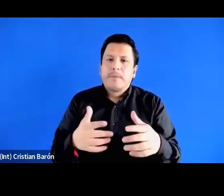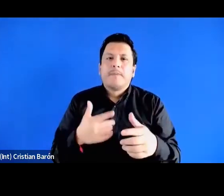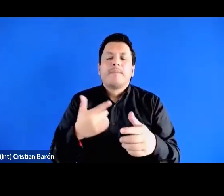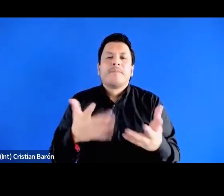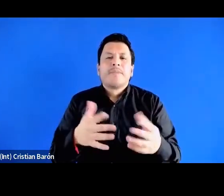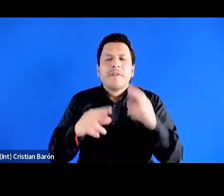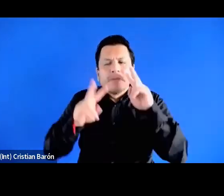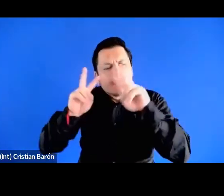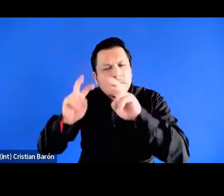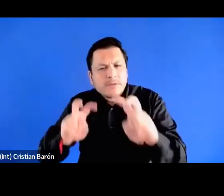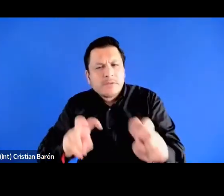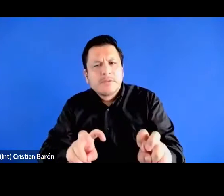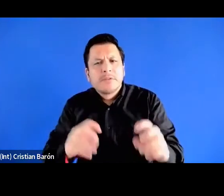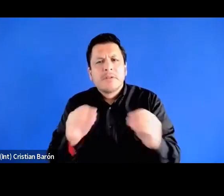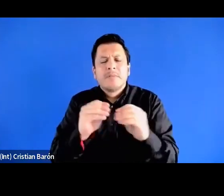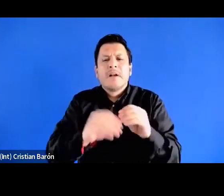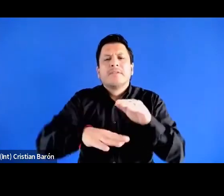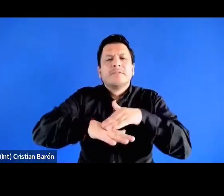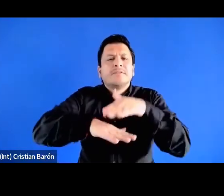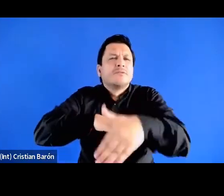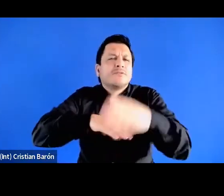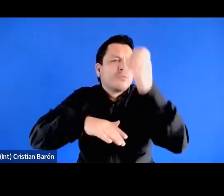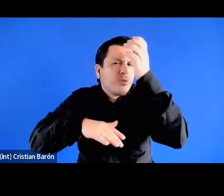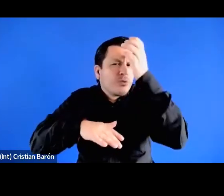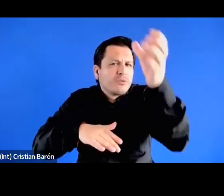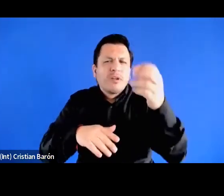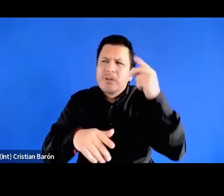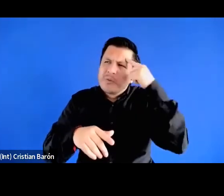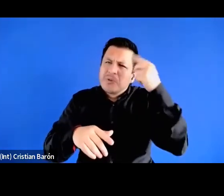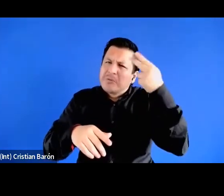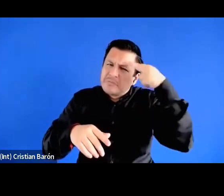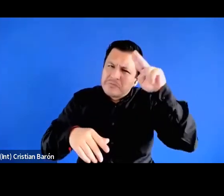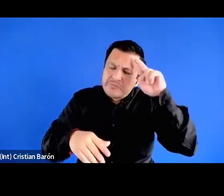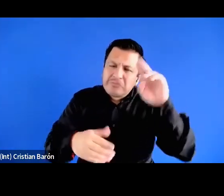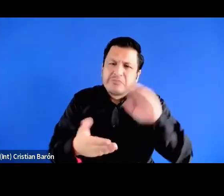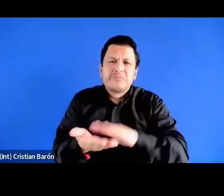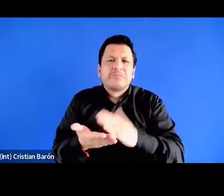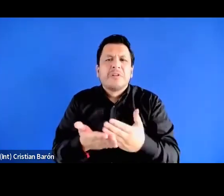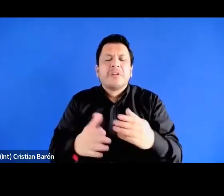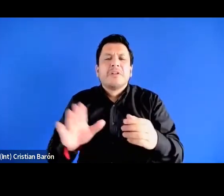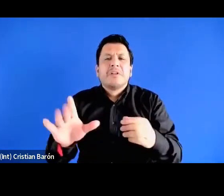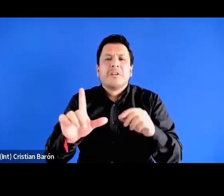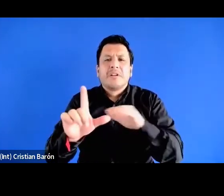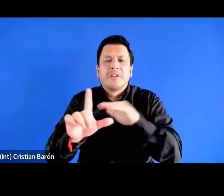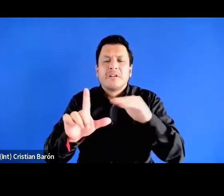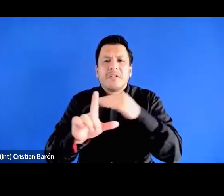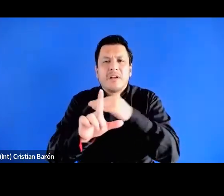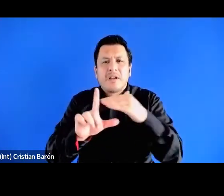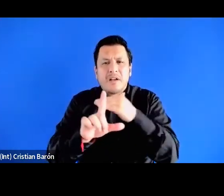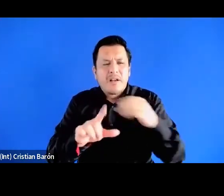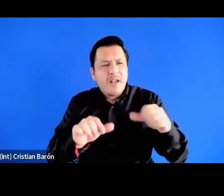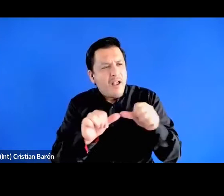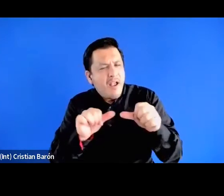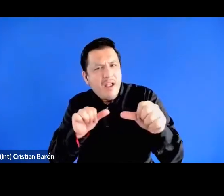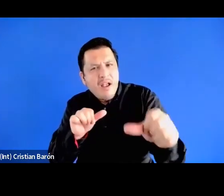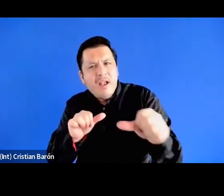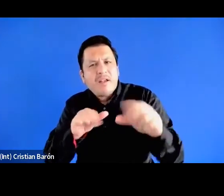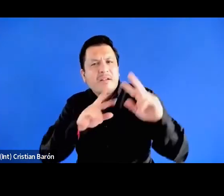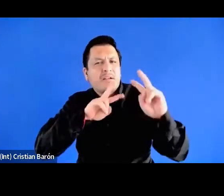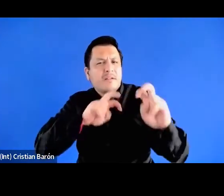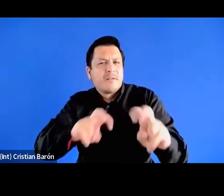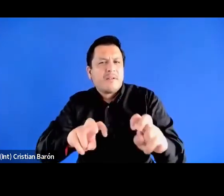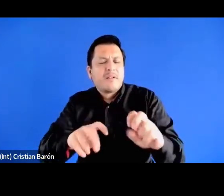investigar las concepciones interpretaciones das clases medias a lo longo das investigaciones